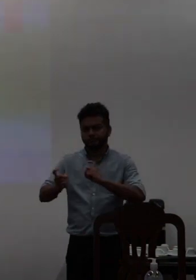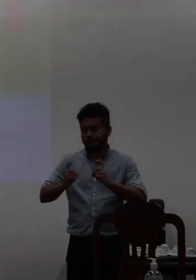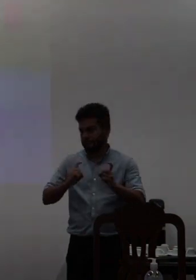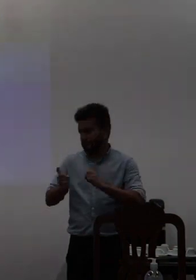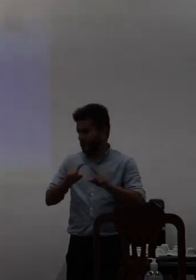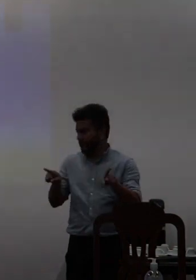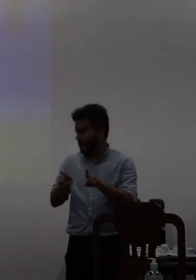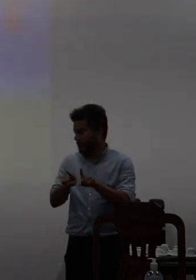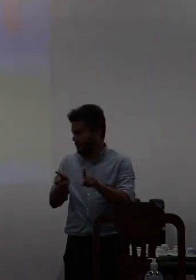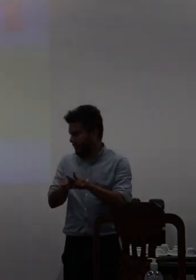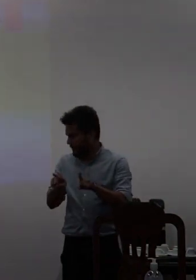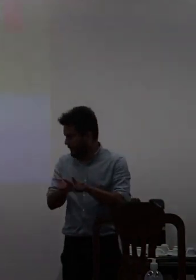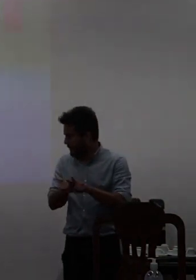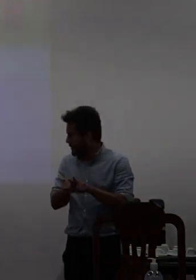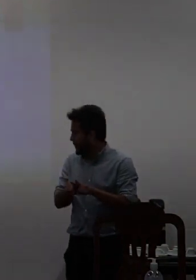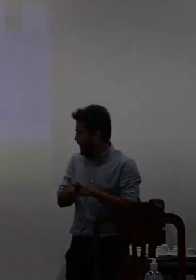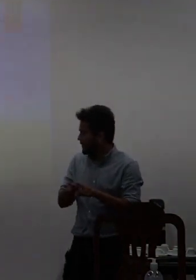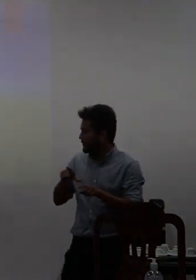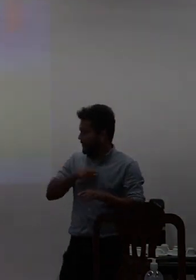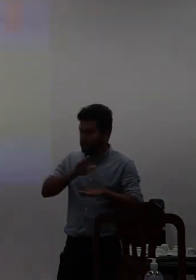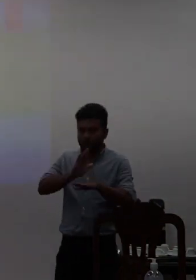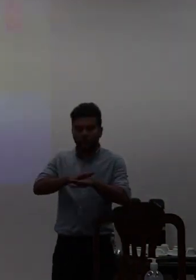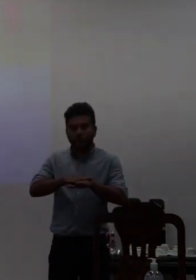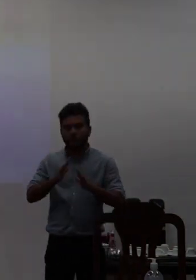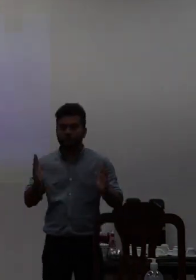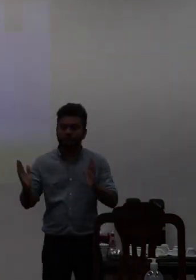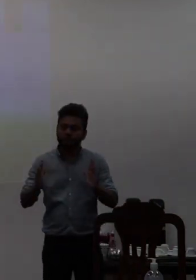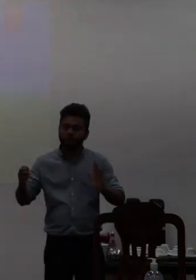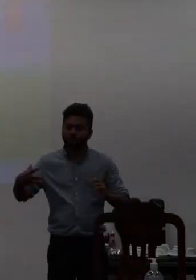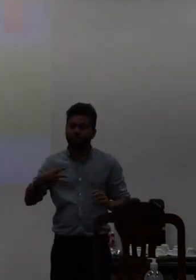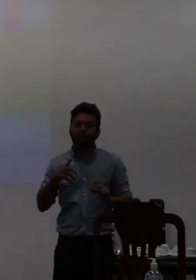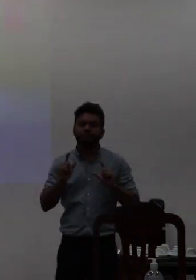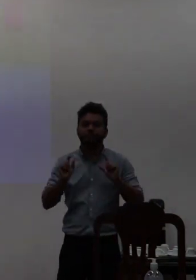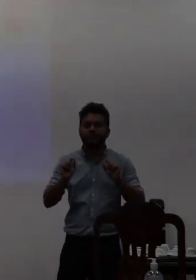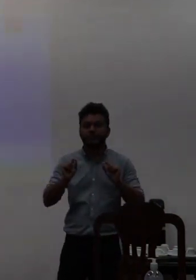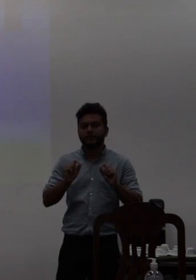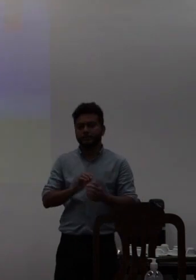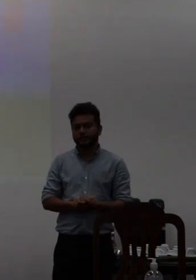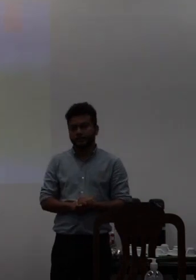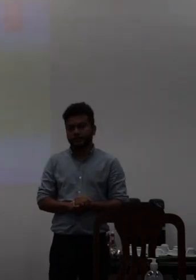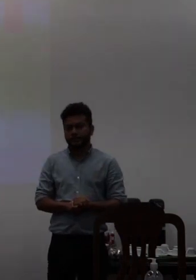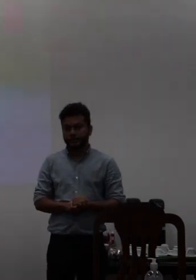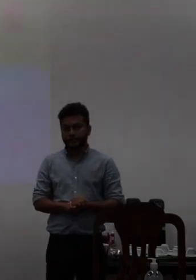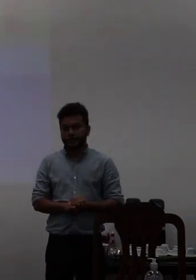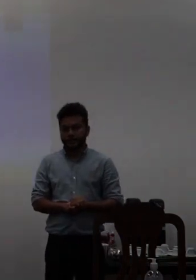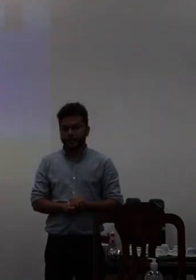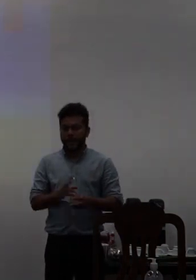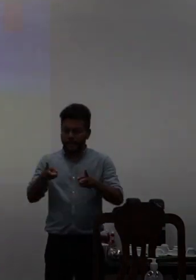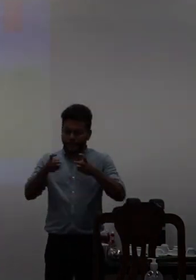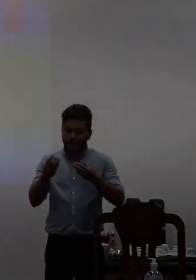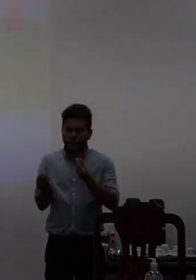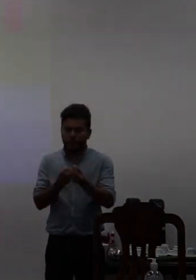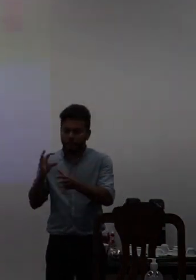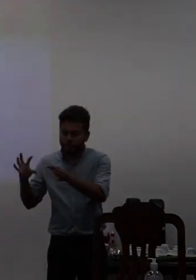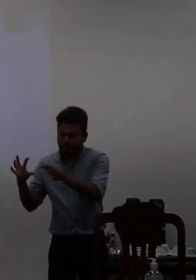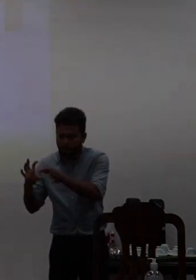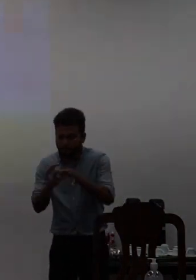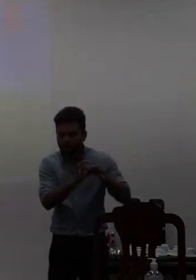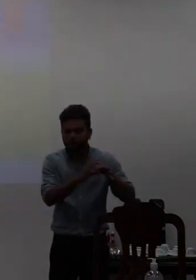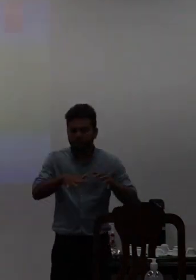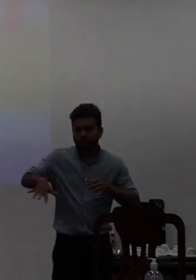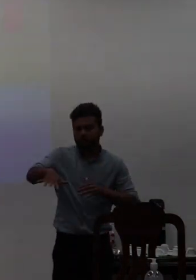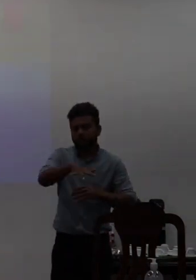colocasse naquele momento naquele documento todo o cenário que estava posto